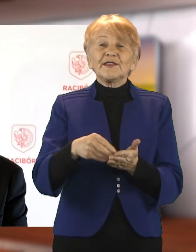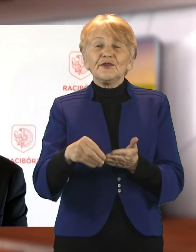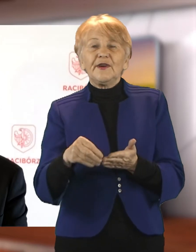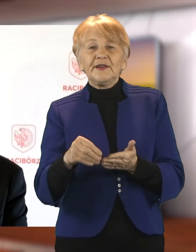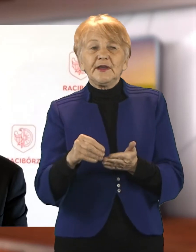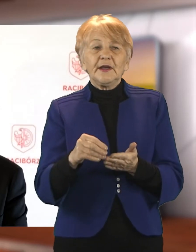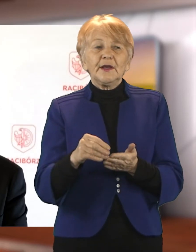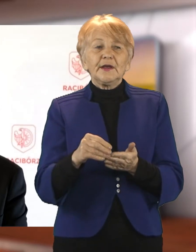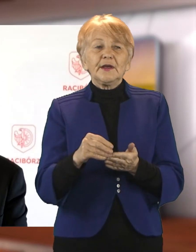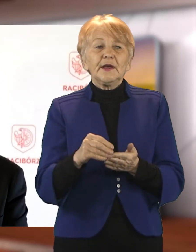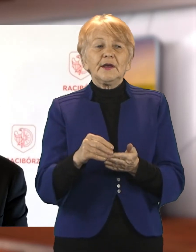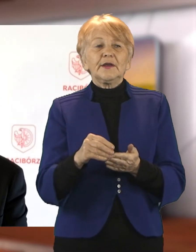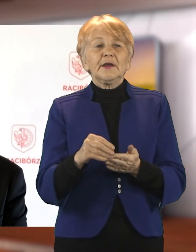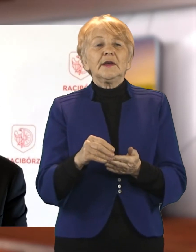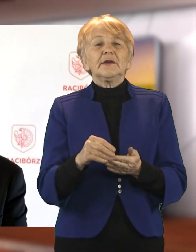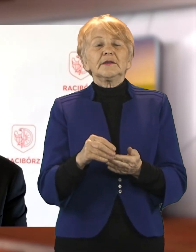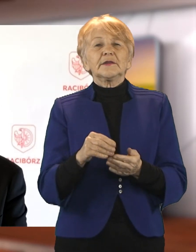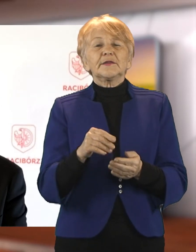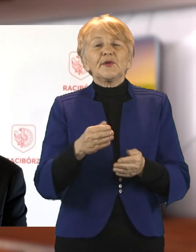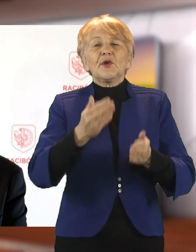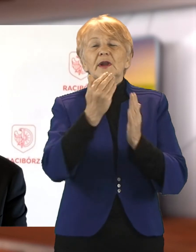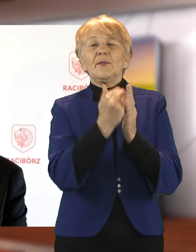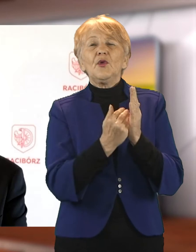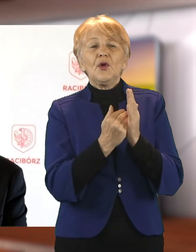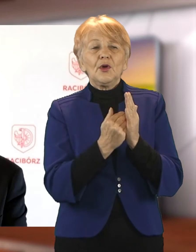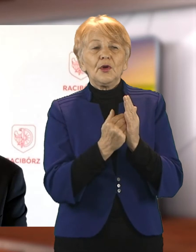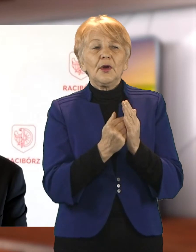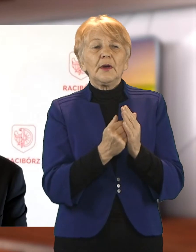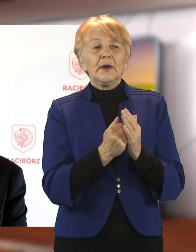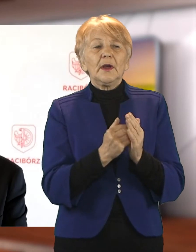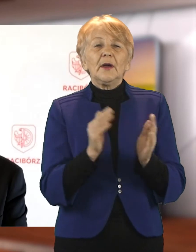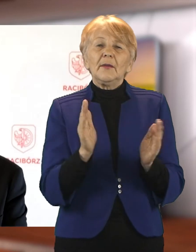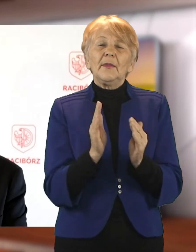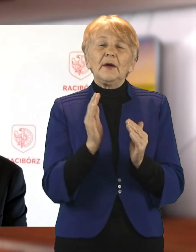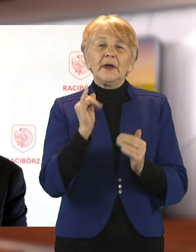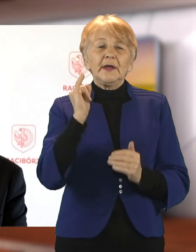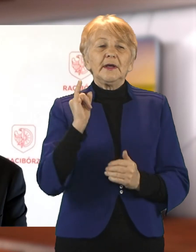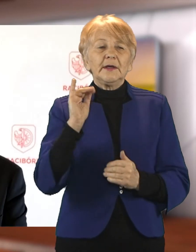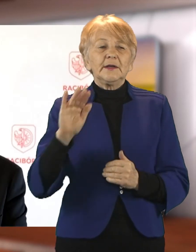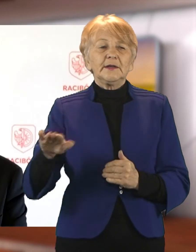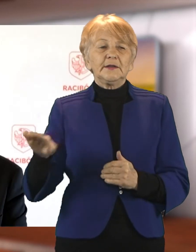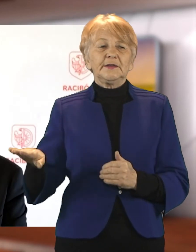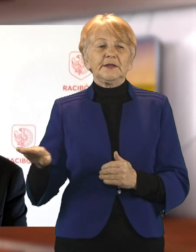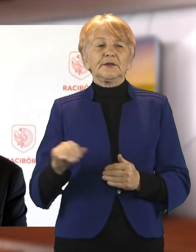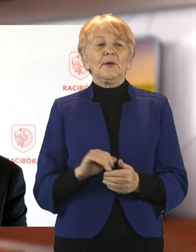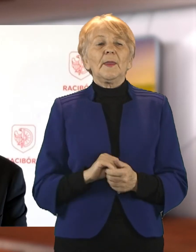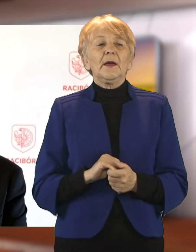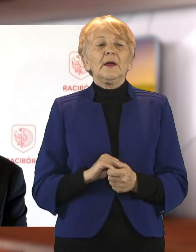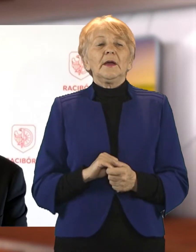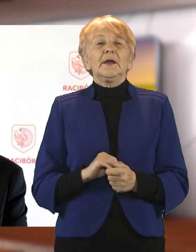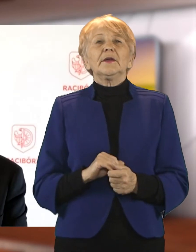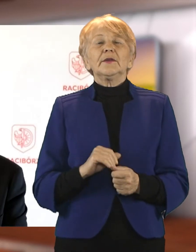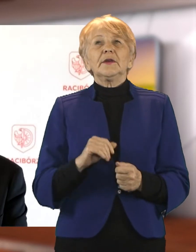podpisania umowy i myślę, że stanie się to bardzo szybko, a w średzaniu wykonawca przystąpi do pracy.